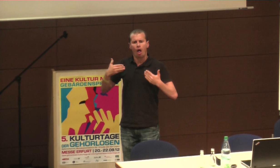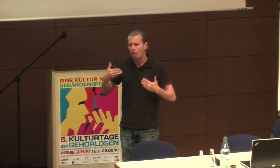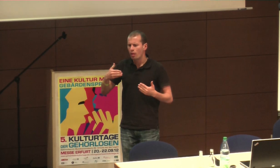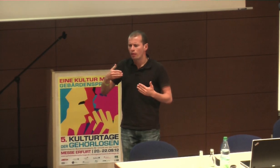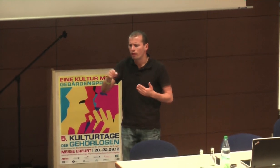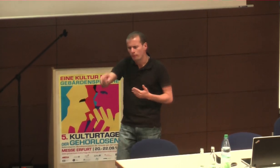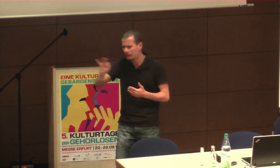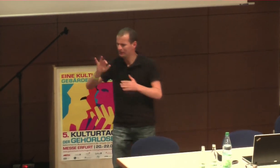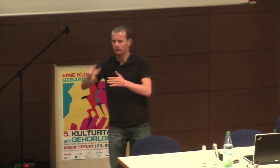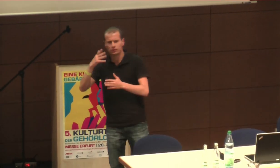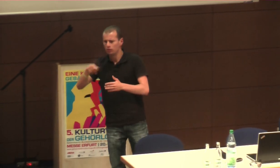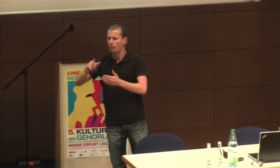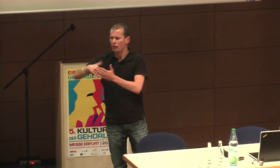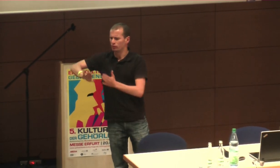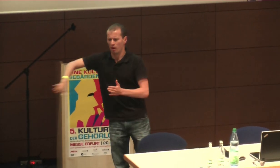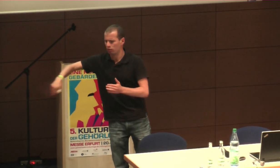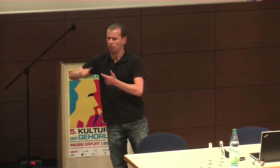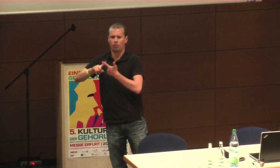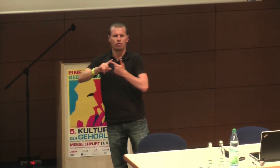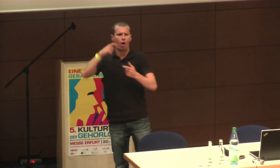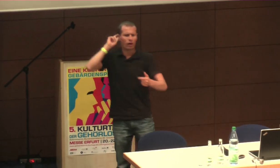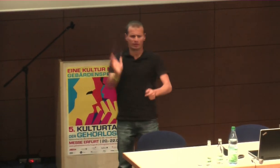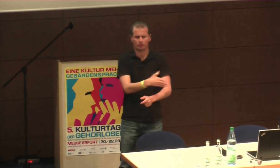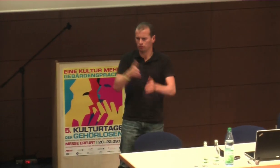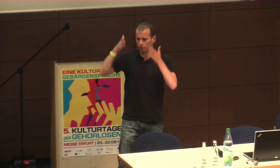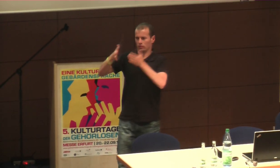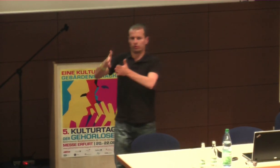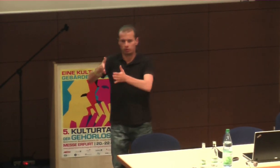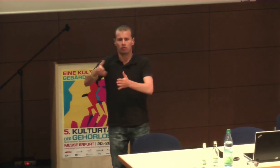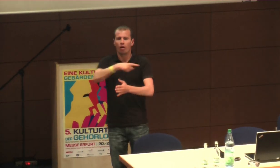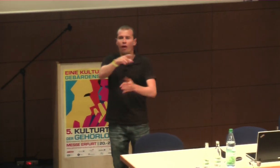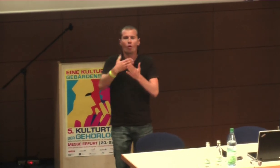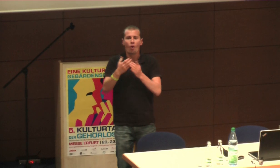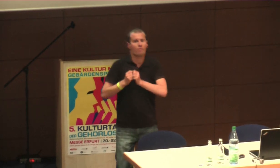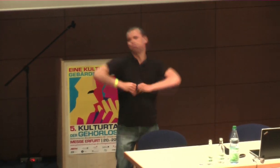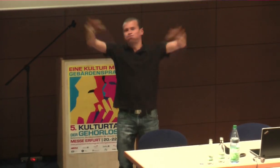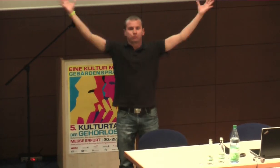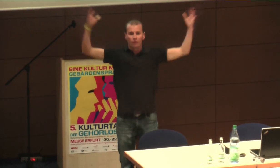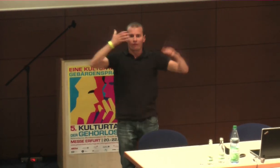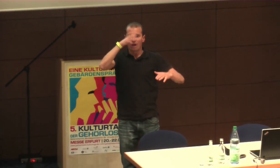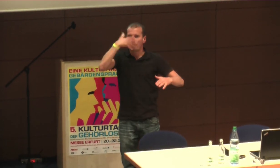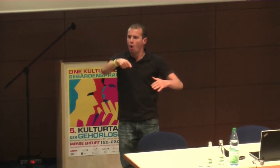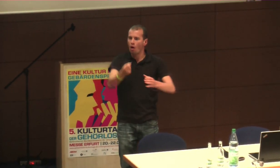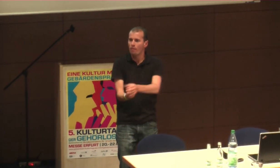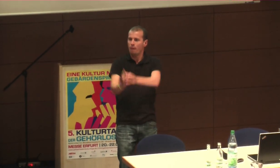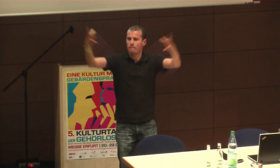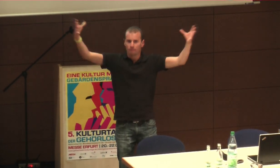Da ging es dann darum, dass ein Arzt zum Beispiel gesagt hat, ja, im CI, wo man mal einsetzt und Gebärdensprache